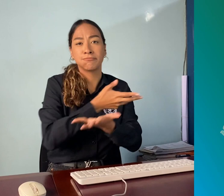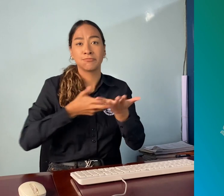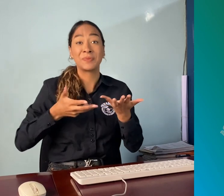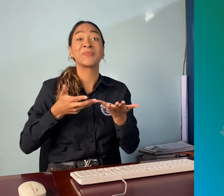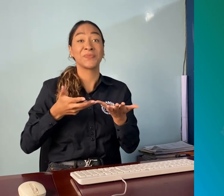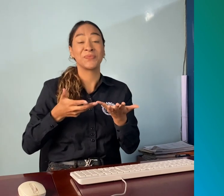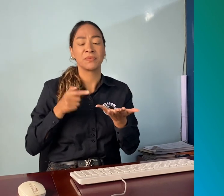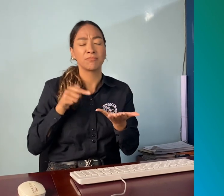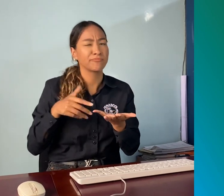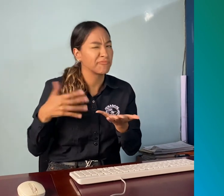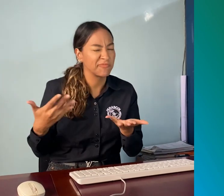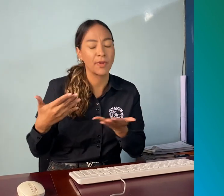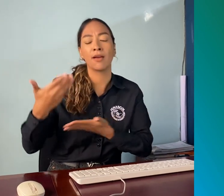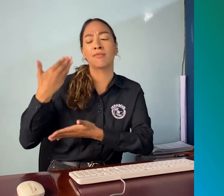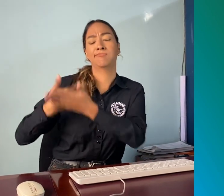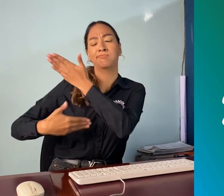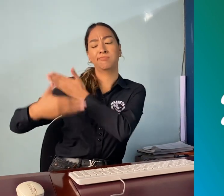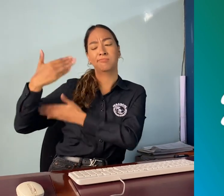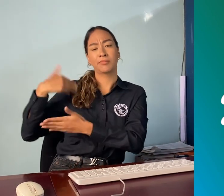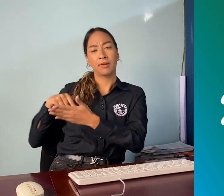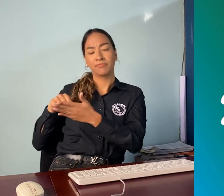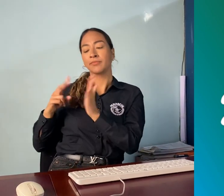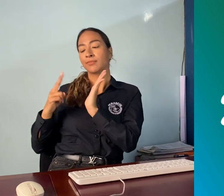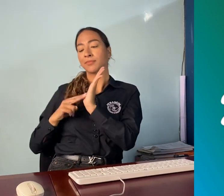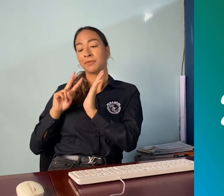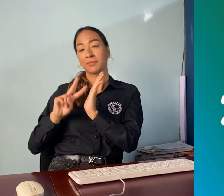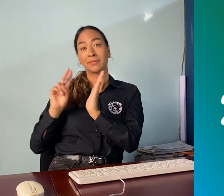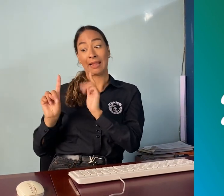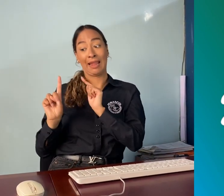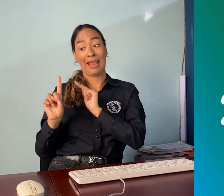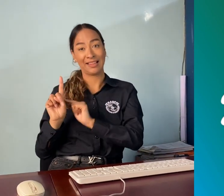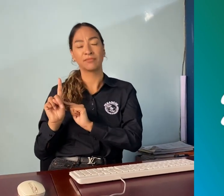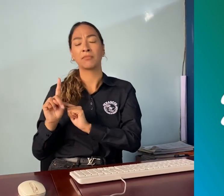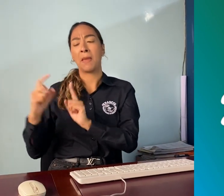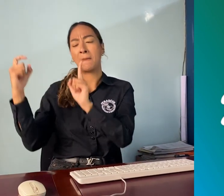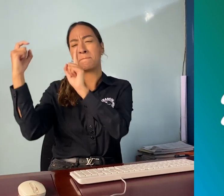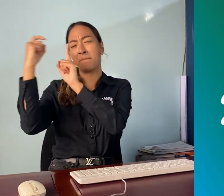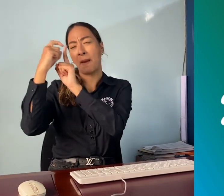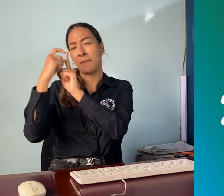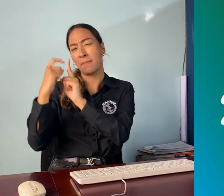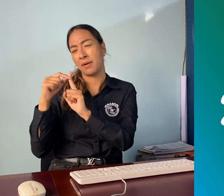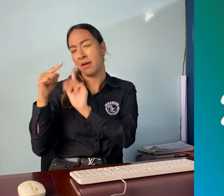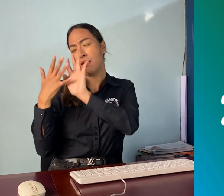planeación lingüística. En el año 2021 se hizo un primer grupo de conceptos.